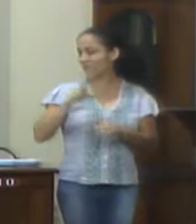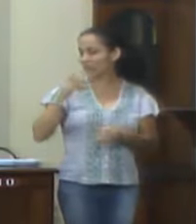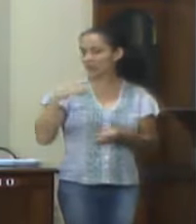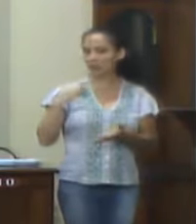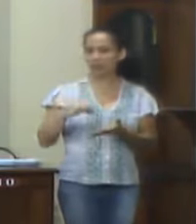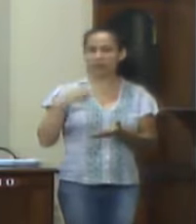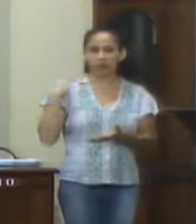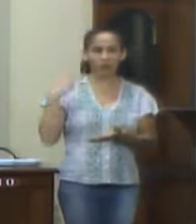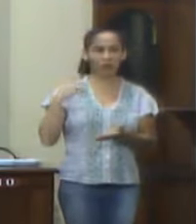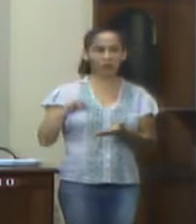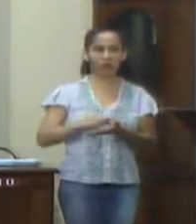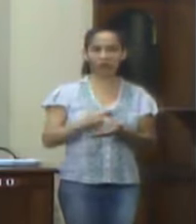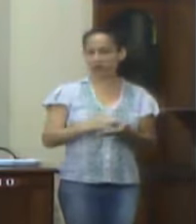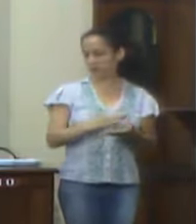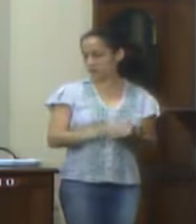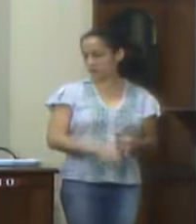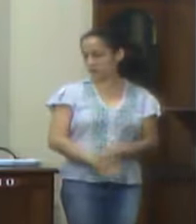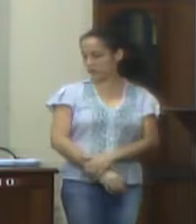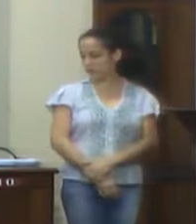todos os vereadores.